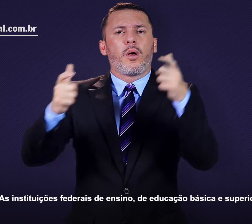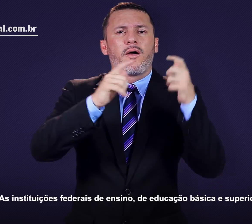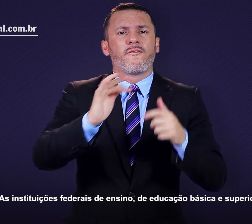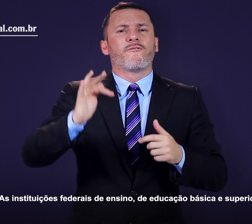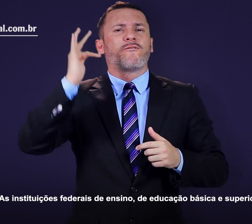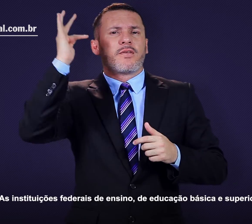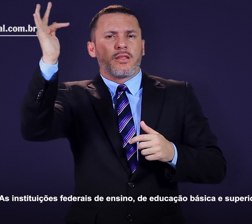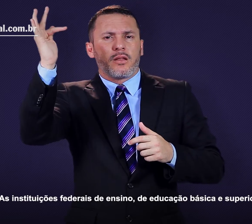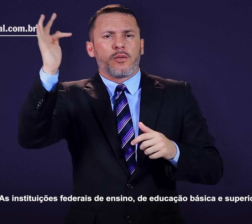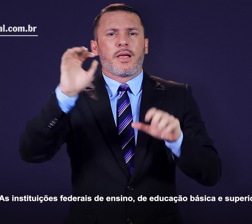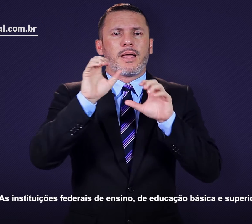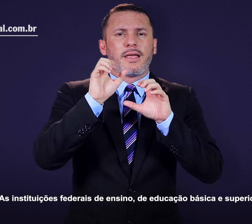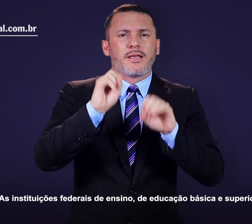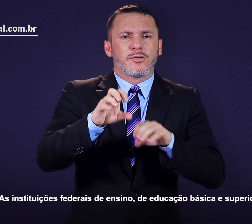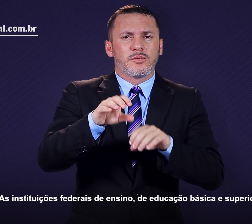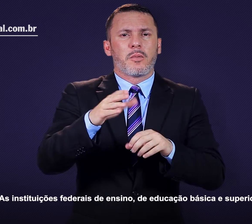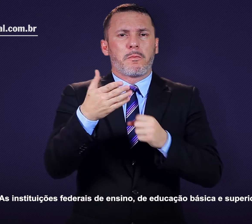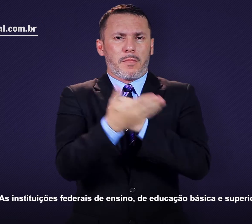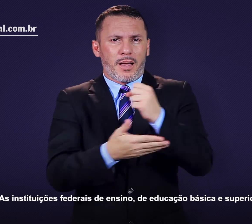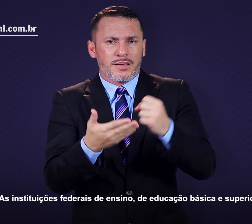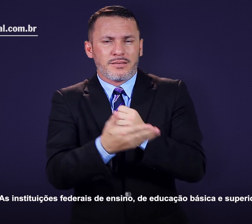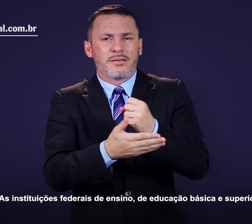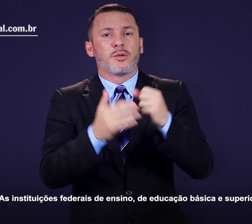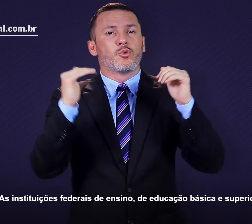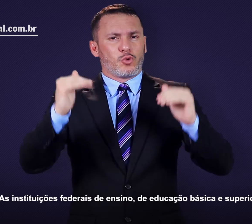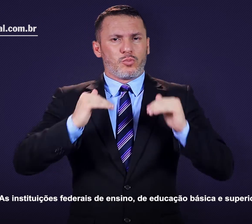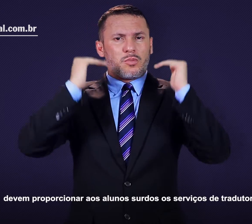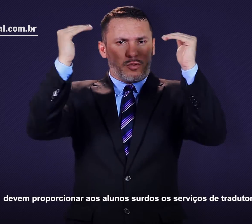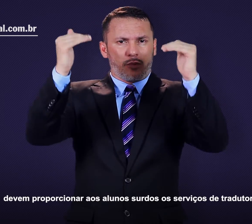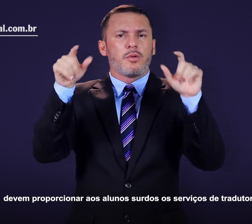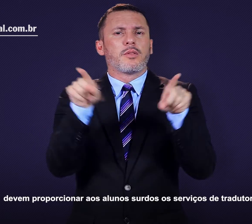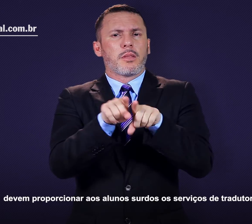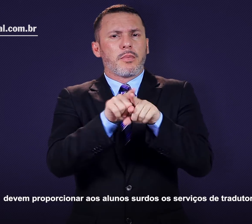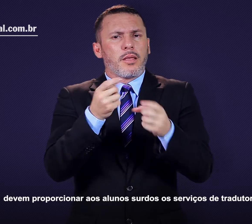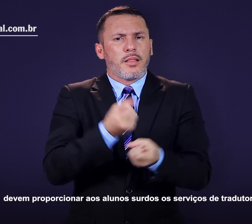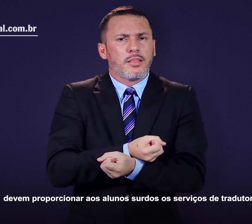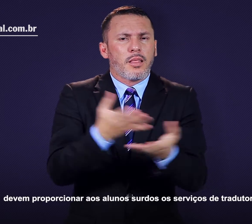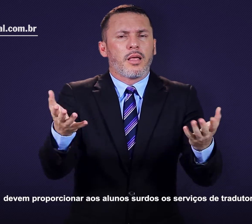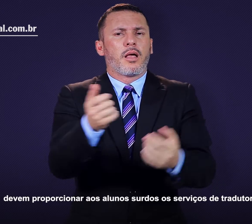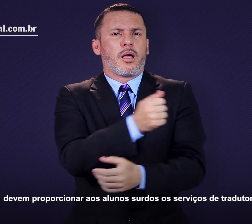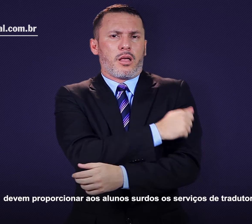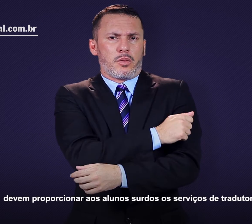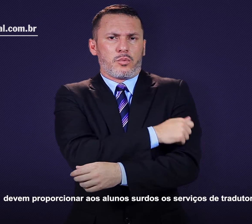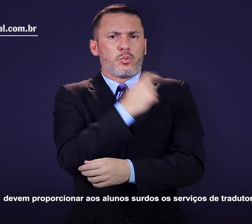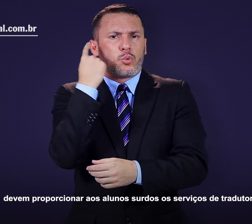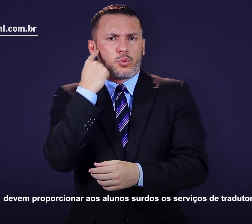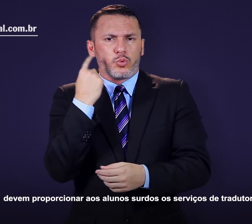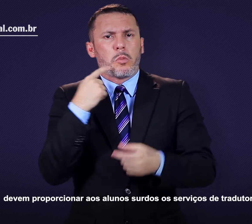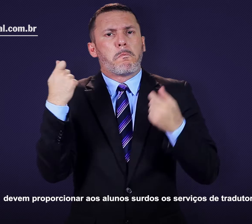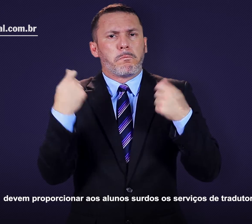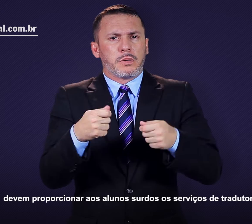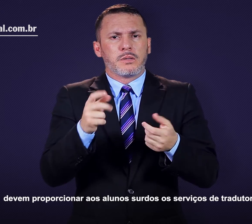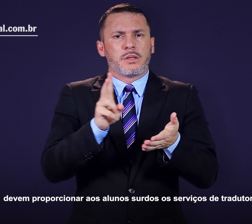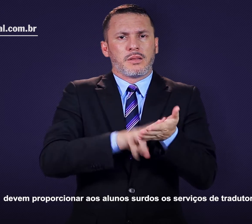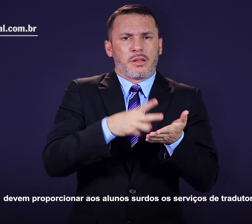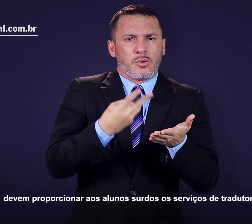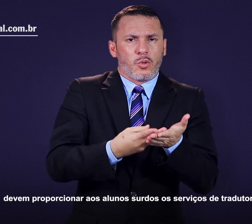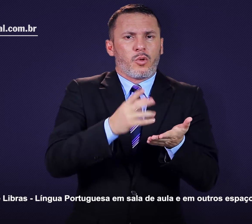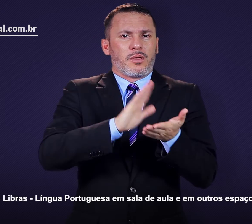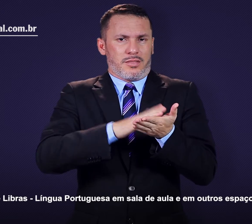federais de ensino, de educação básica e superior devem proporcionar aos alunos surdos os serviços de tradutor e